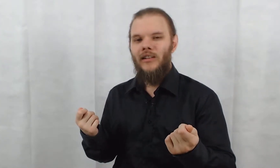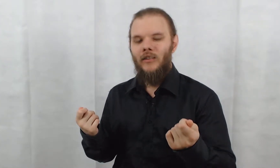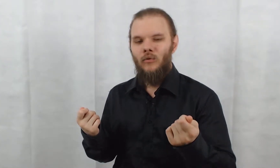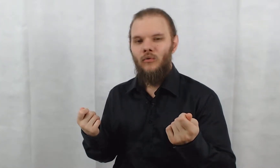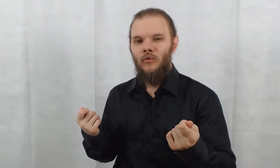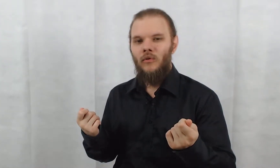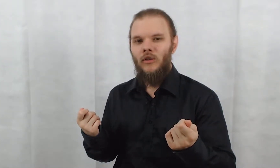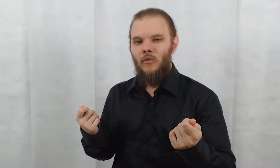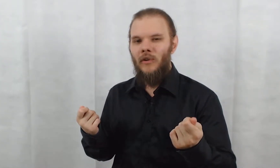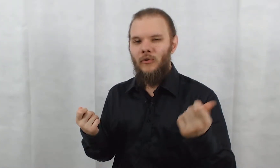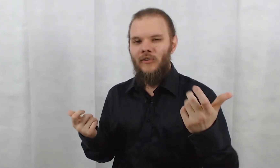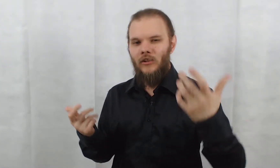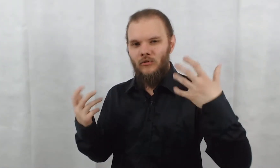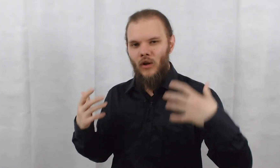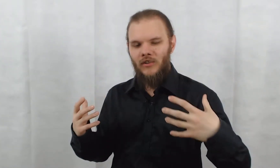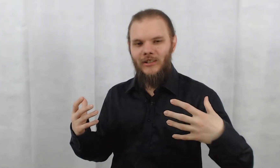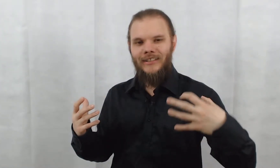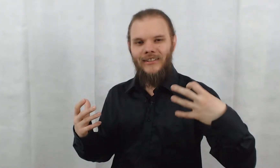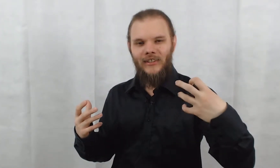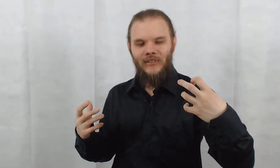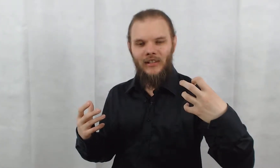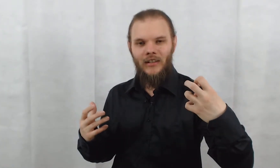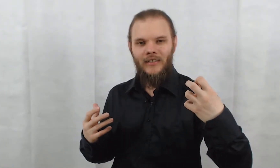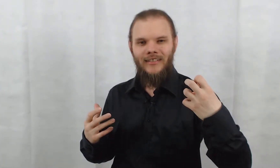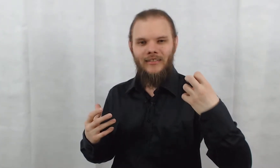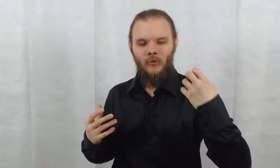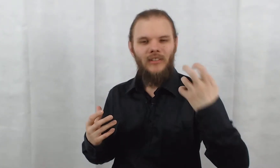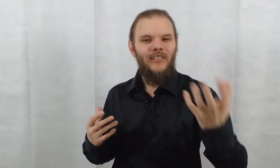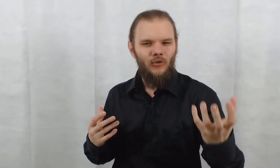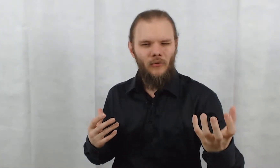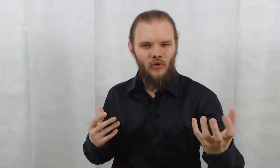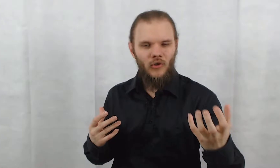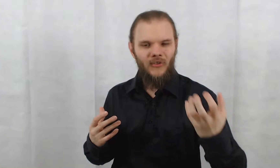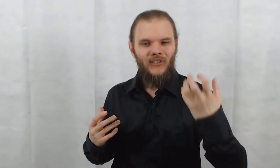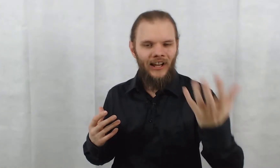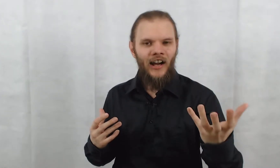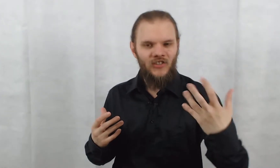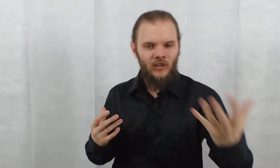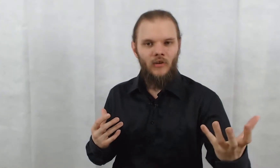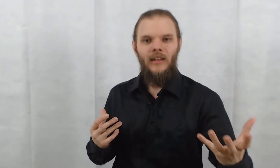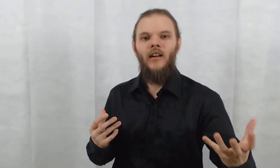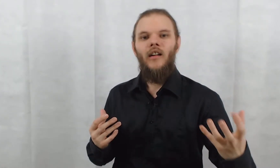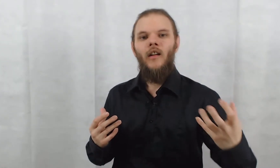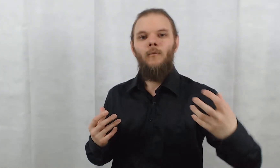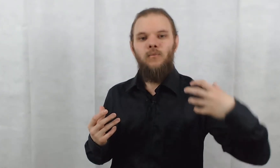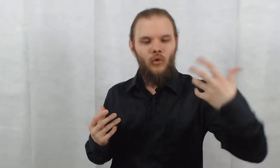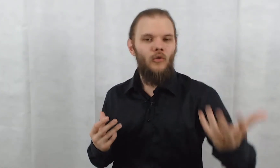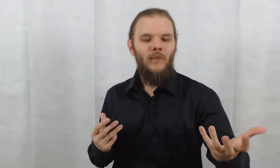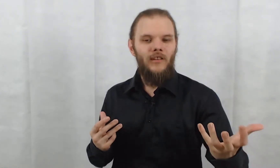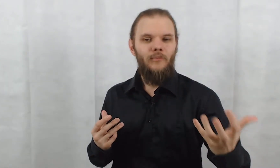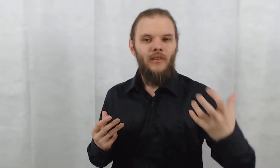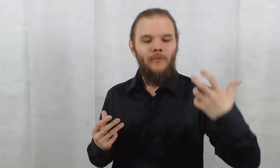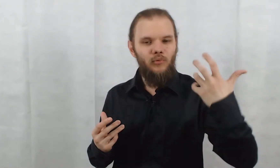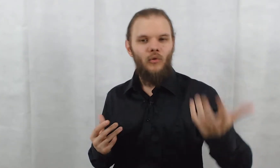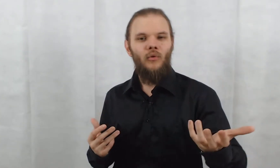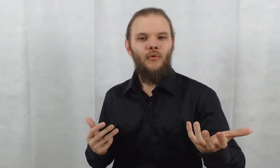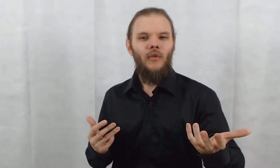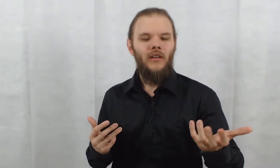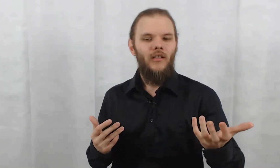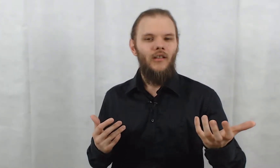était au contrôle ? Ou est-ce que c'est le Roth qui a utilisé son désir de vengeance et sa rage, sa colère, pour le manipuler, pour le contrôler ?